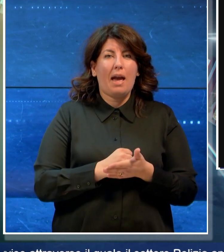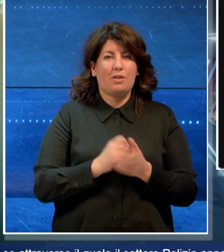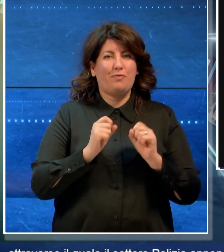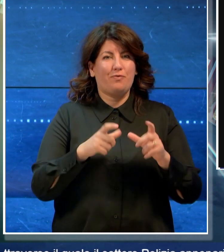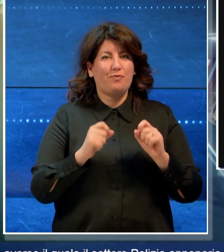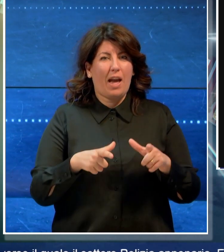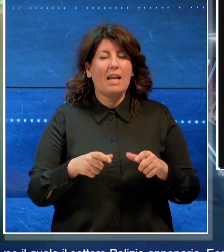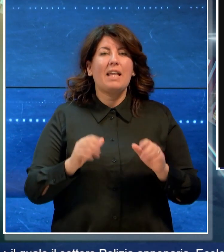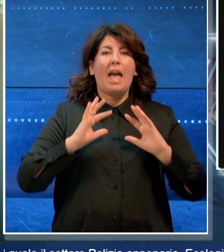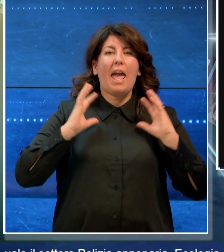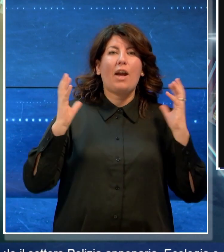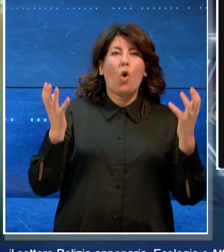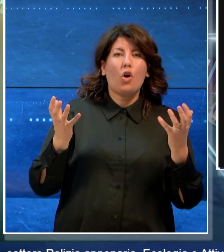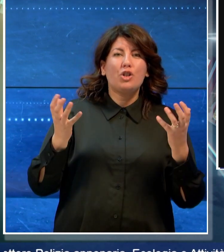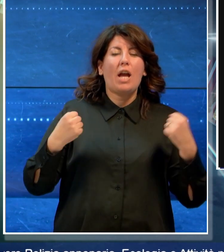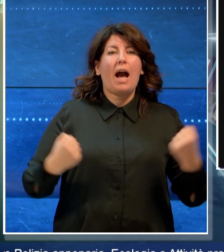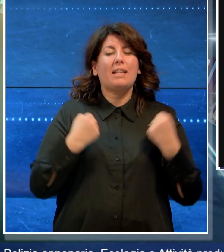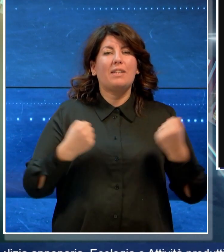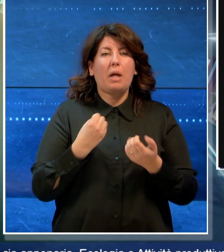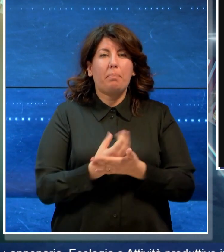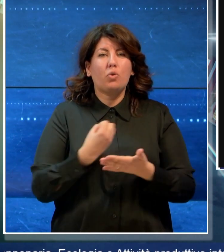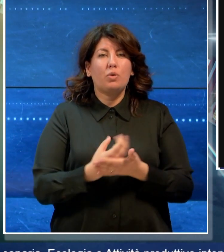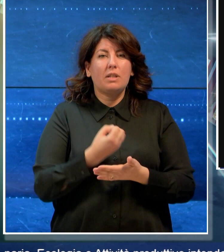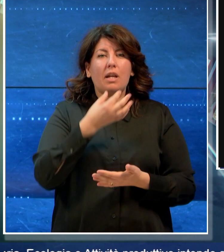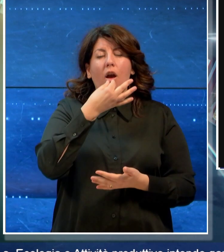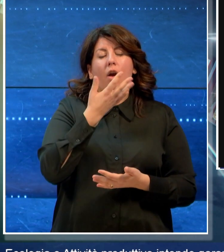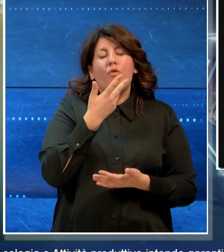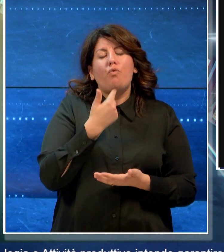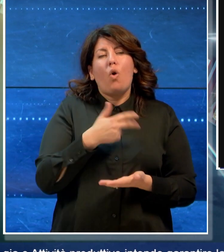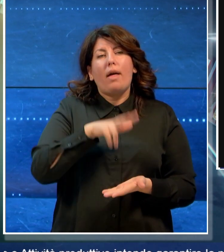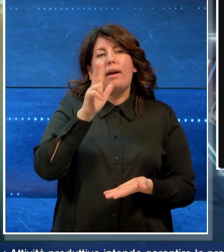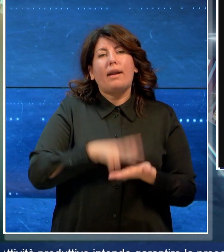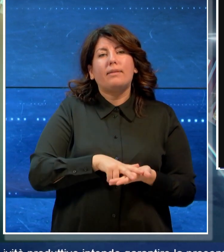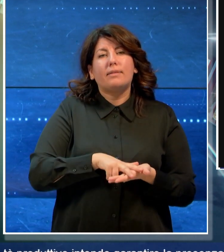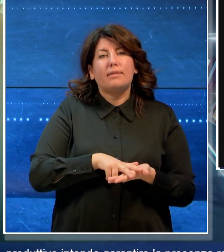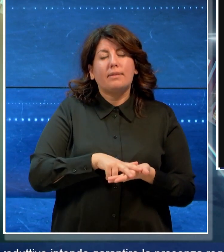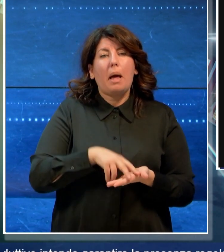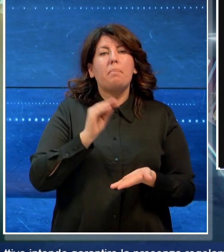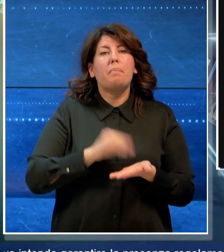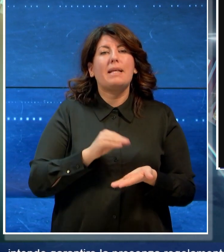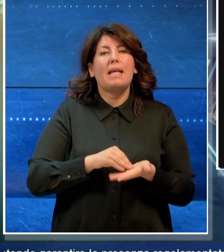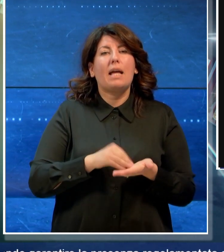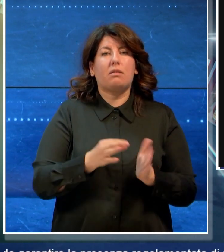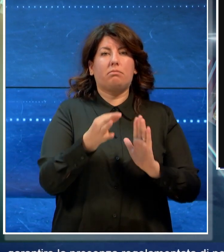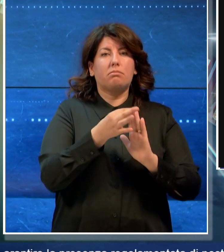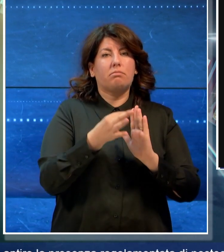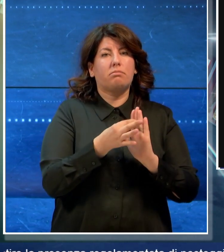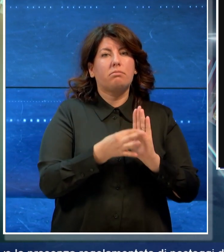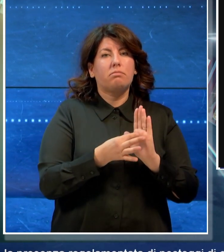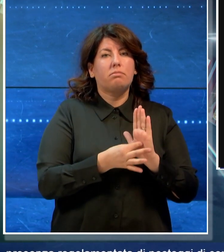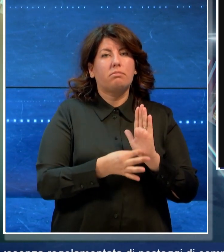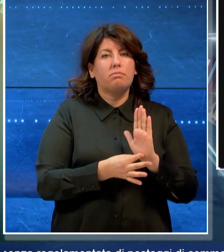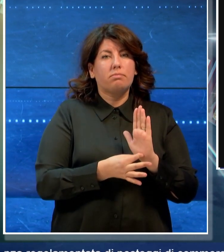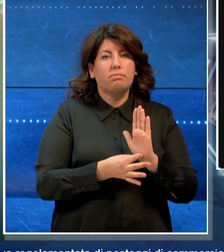attività produttive intende garantire la presenza regolamentata